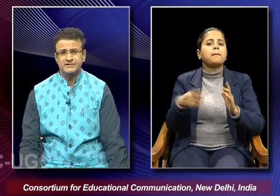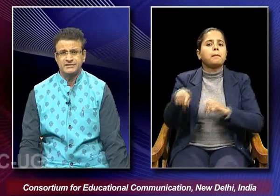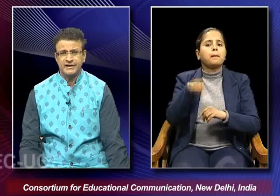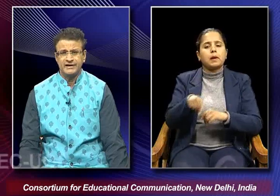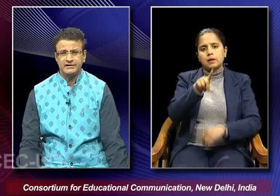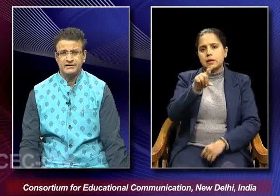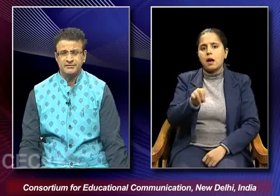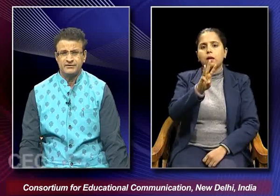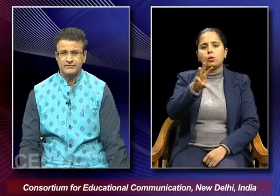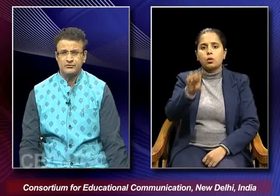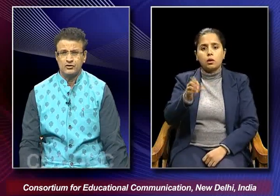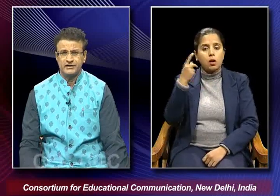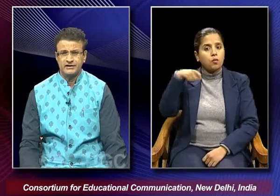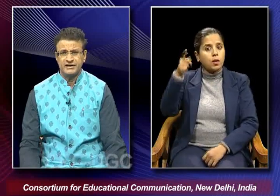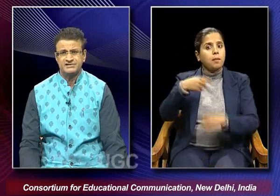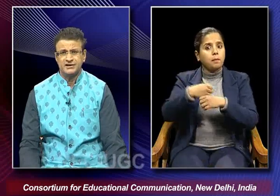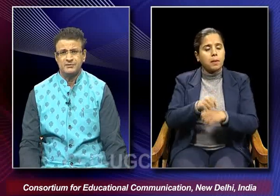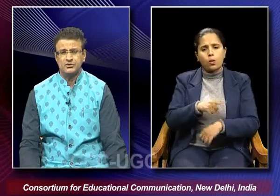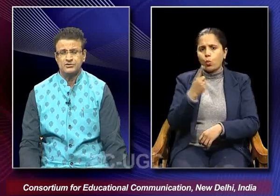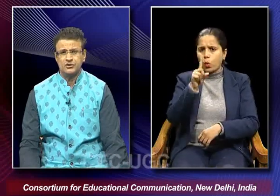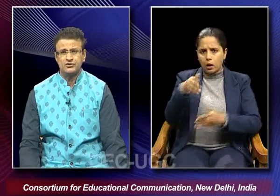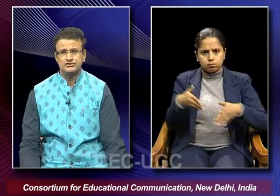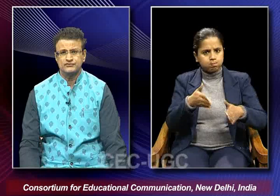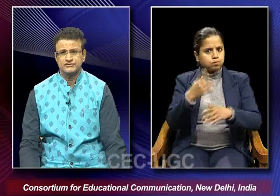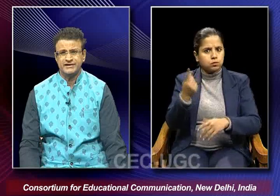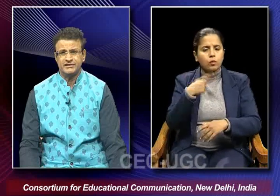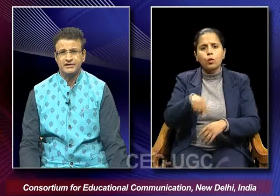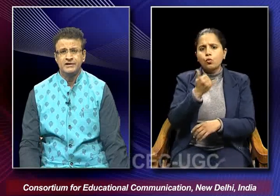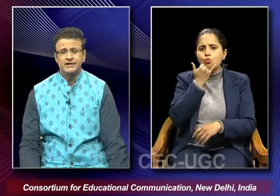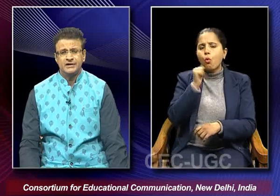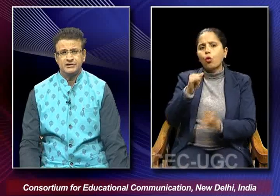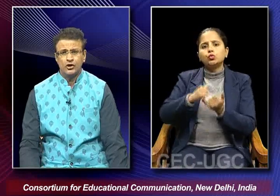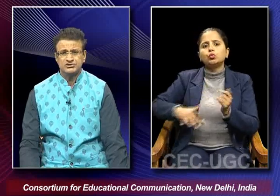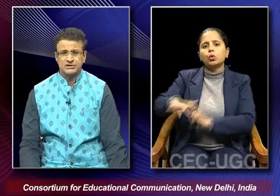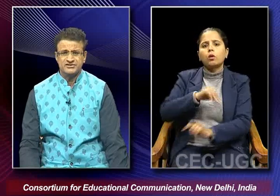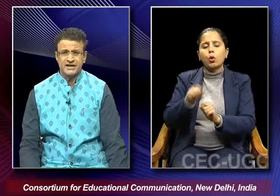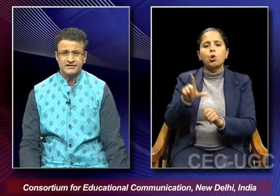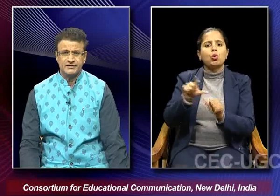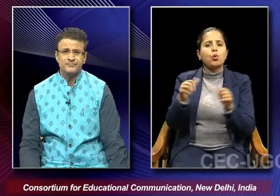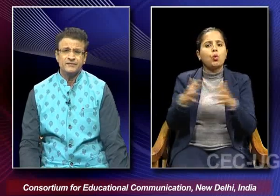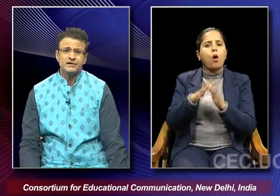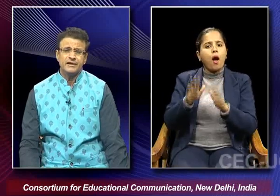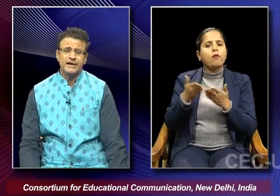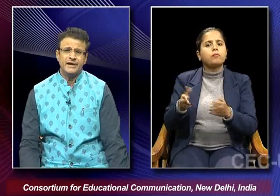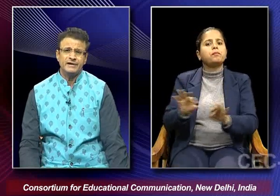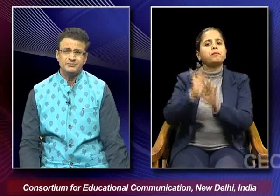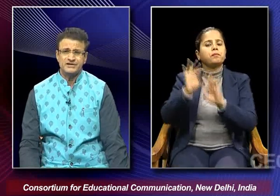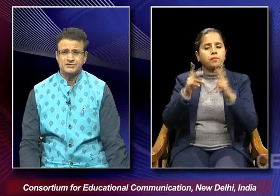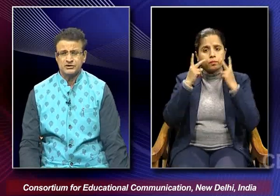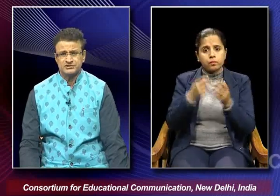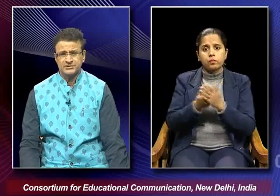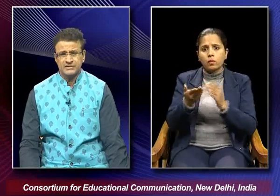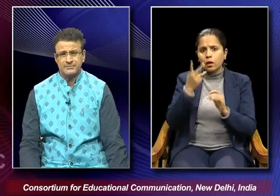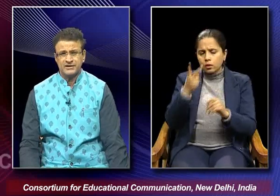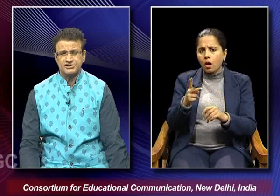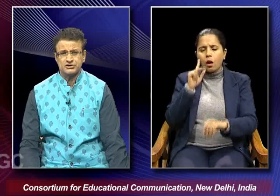1939 he made a film called Ekirasta about the wrongs of society and the laws which are there and it makes a